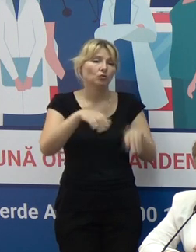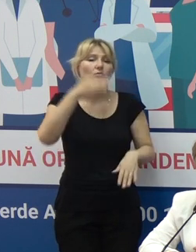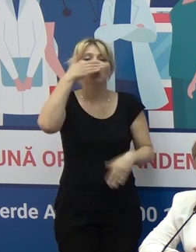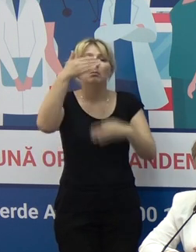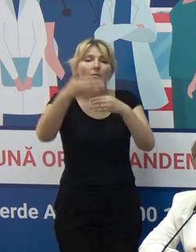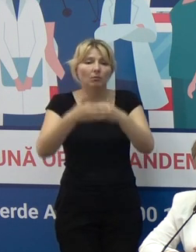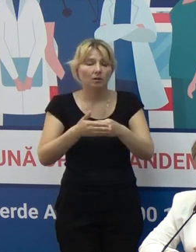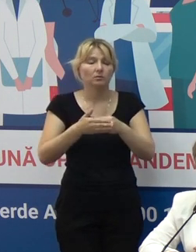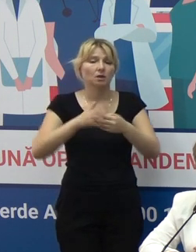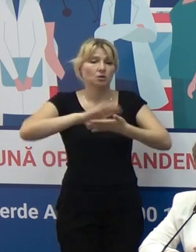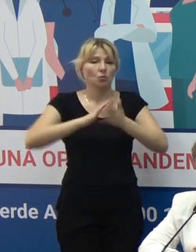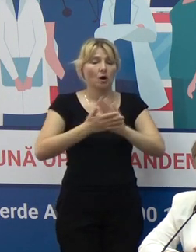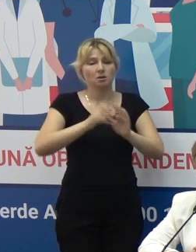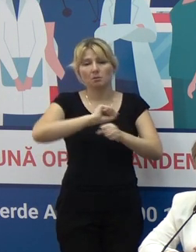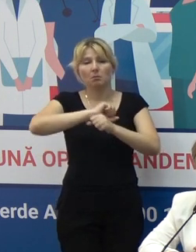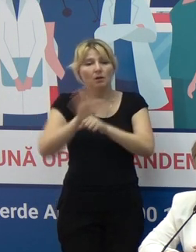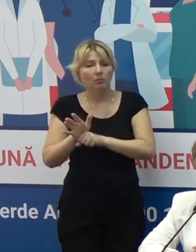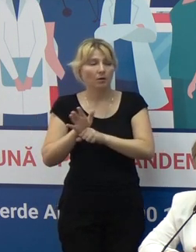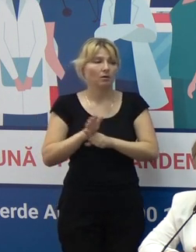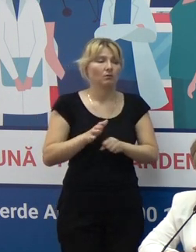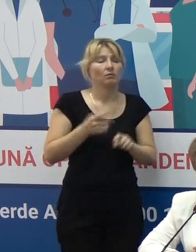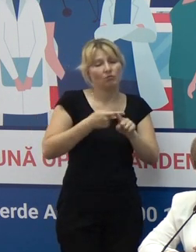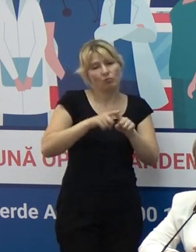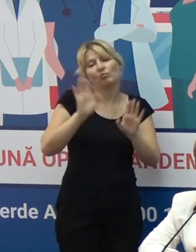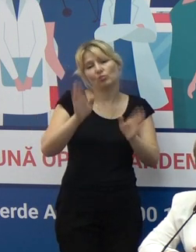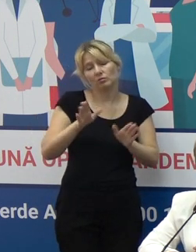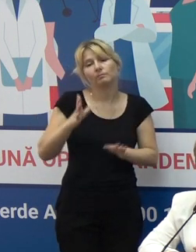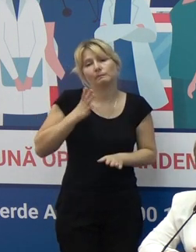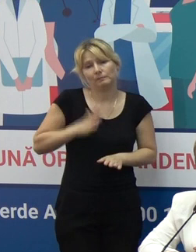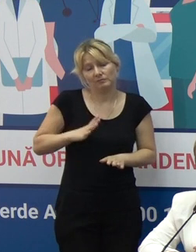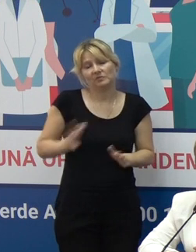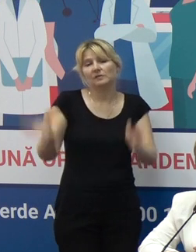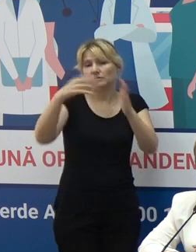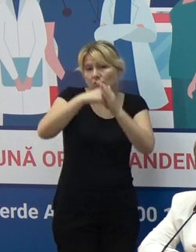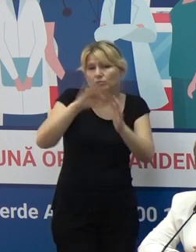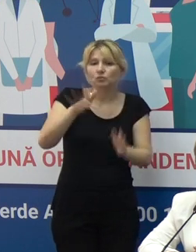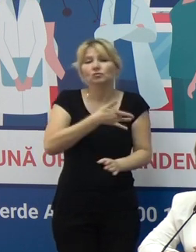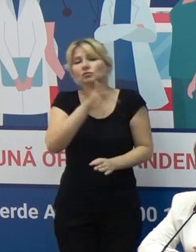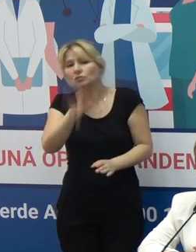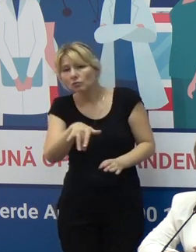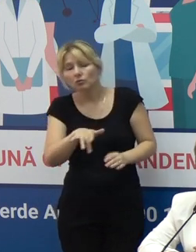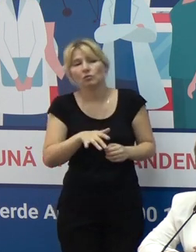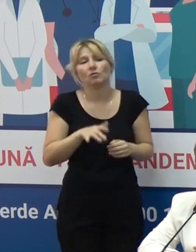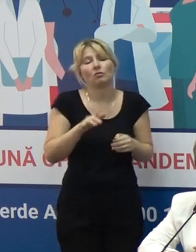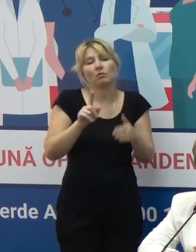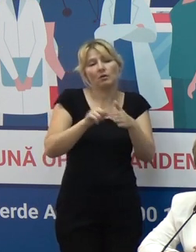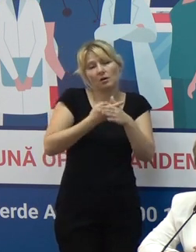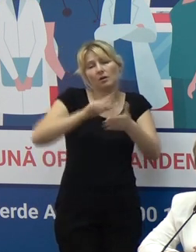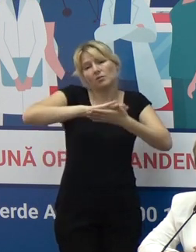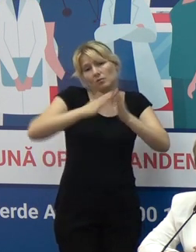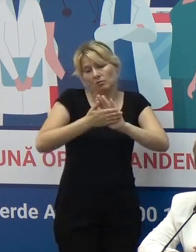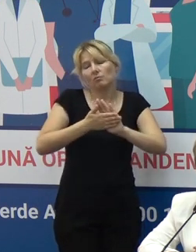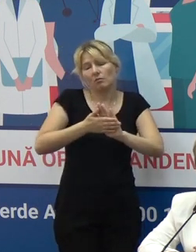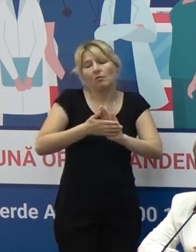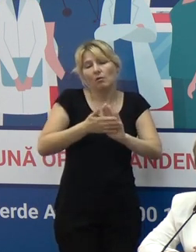epidemiologică ce va necesita aceste măsuri adiționale, mai restrictive, vom fi în situație să le